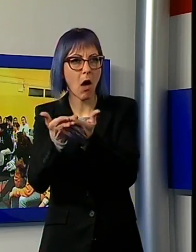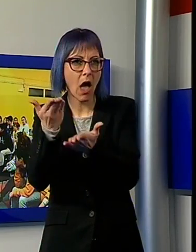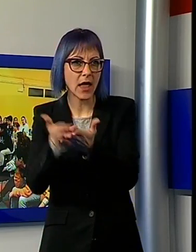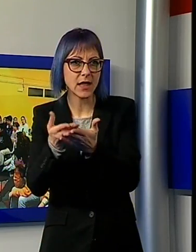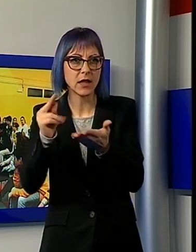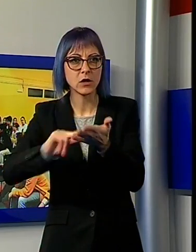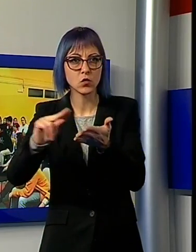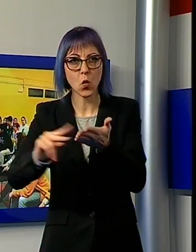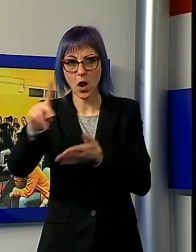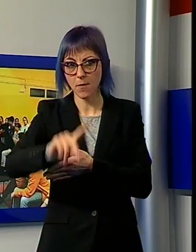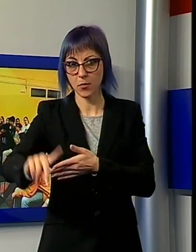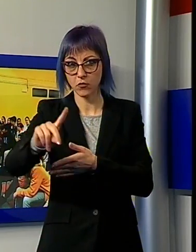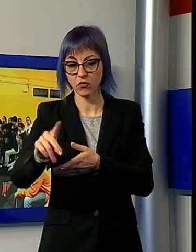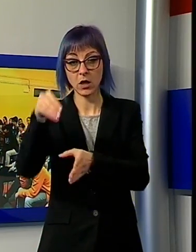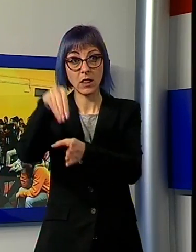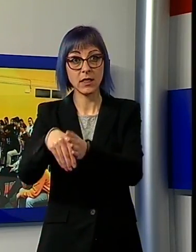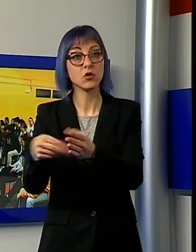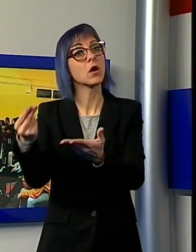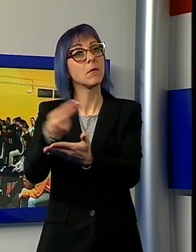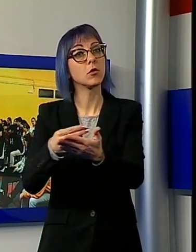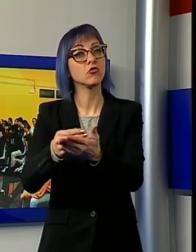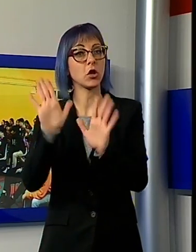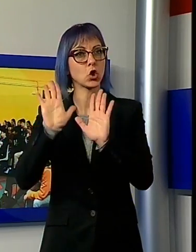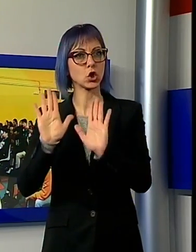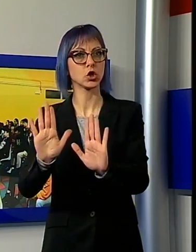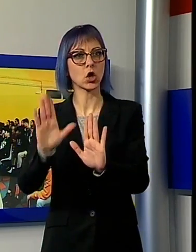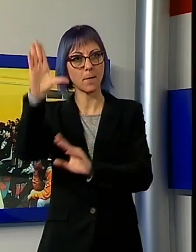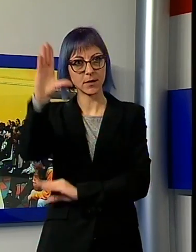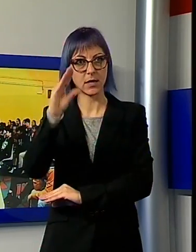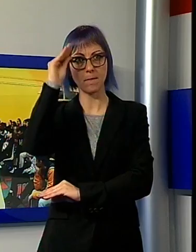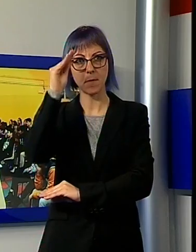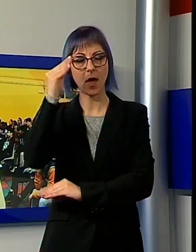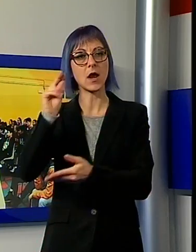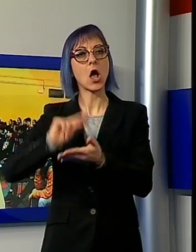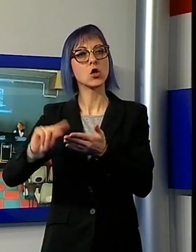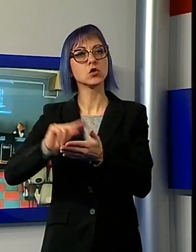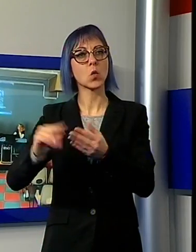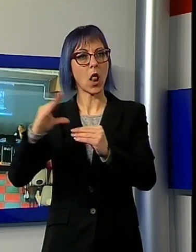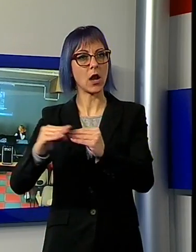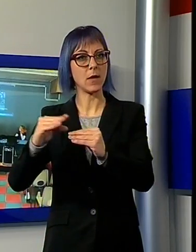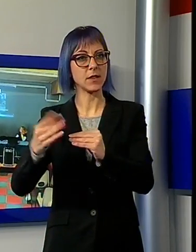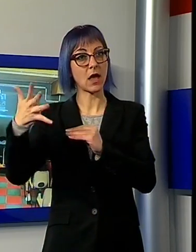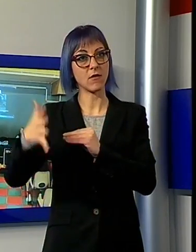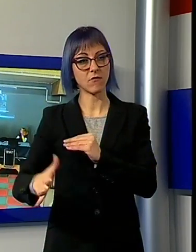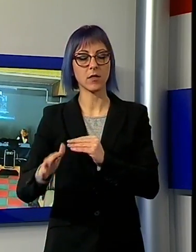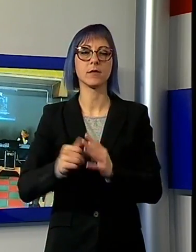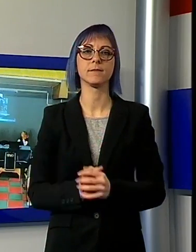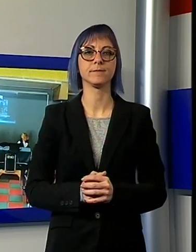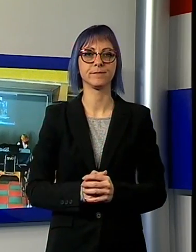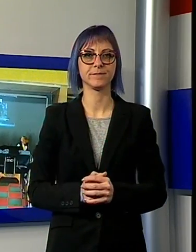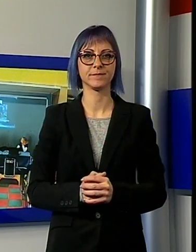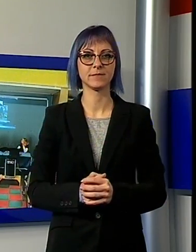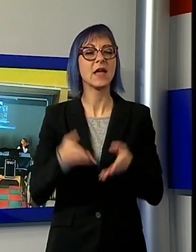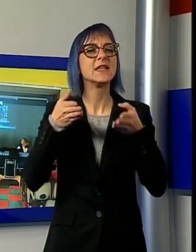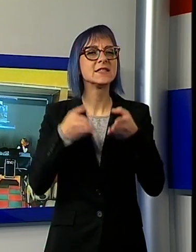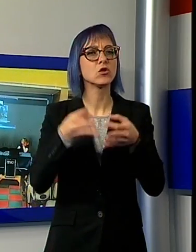progetto Stop si impara, che coinvolge i ragazzi delle scuole primarie. Sempre sul versante della sicurezza da